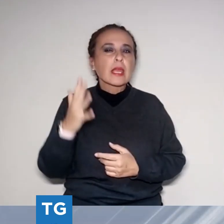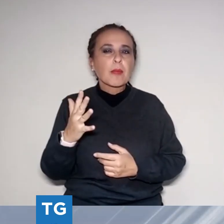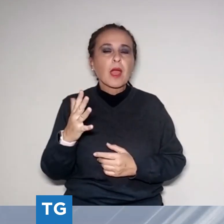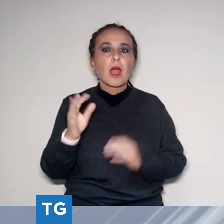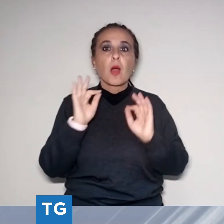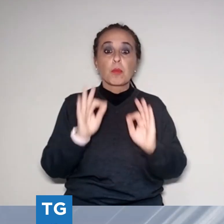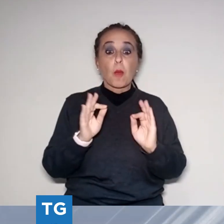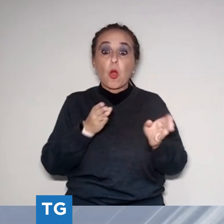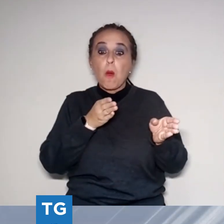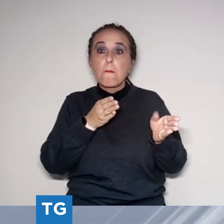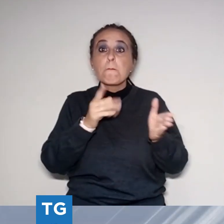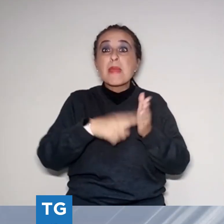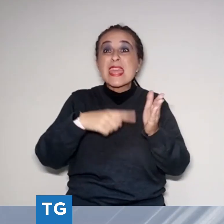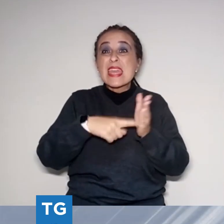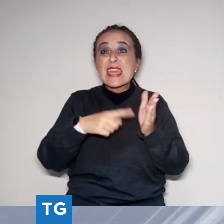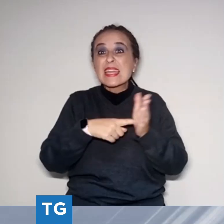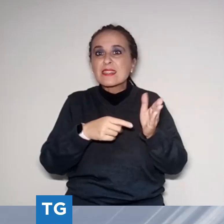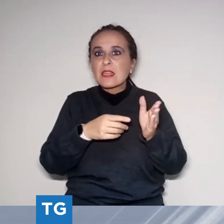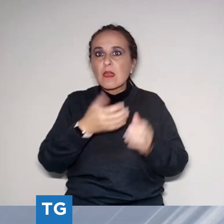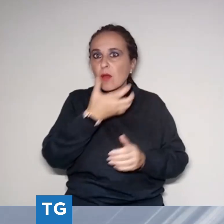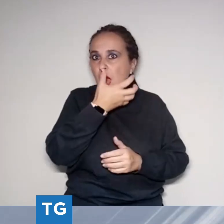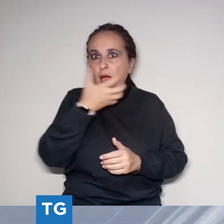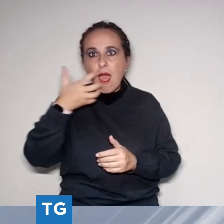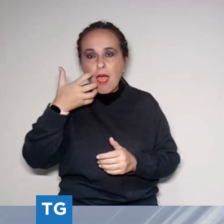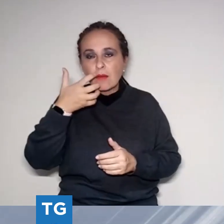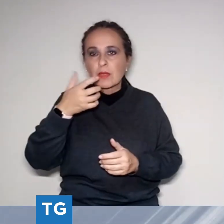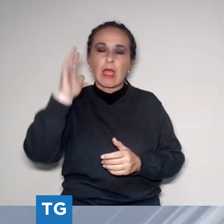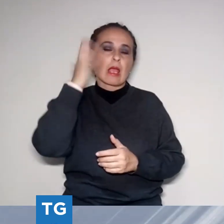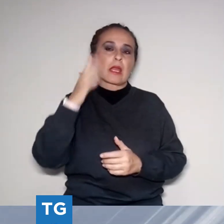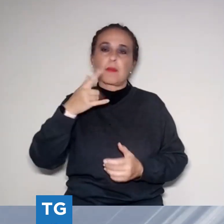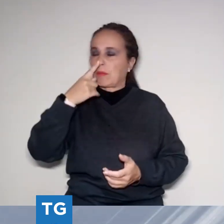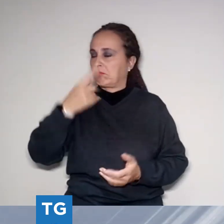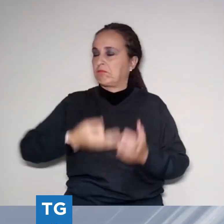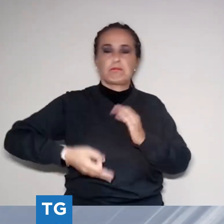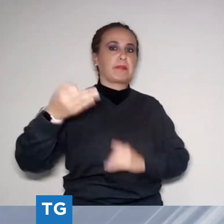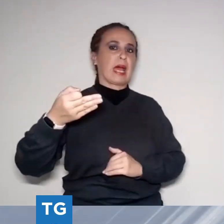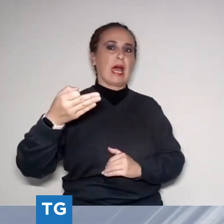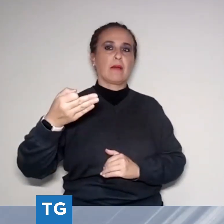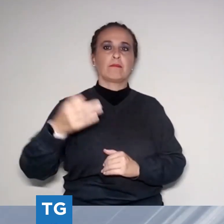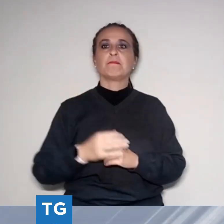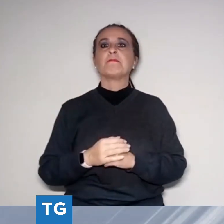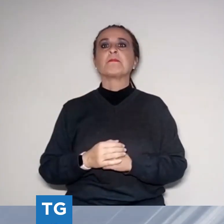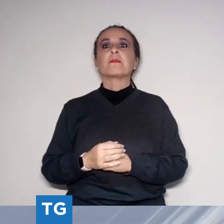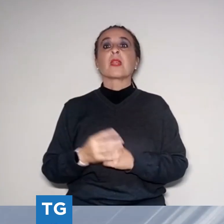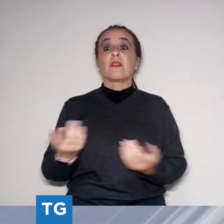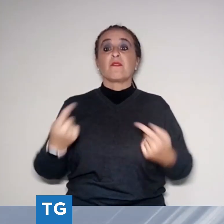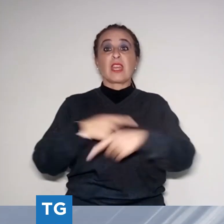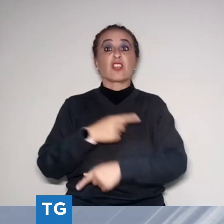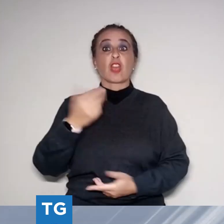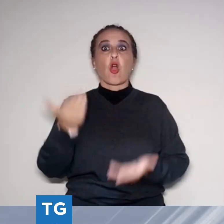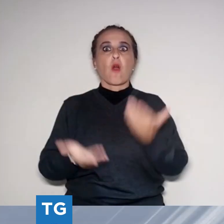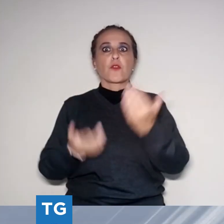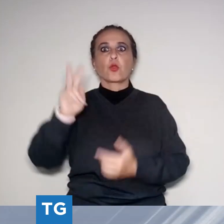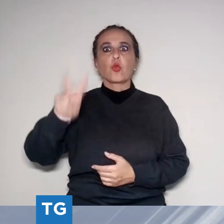produzione di olive, soprattutto in primavera, al contrario di quanto avvenuto nel 2023, quanto la produzione subì una